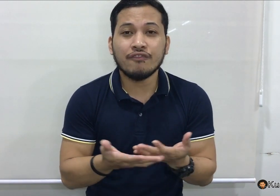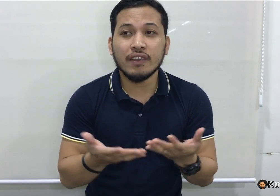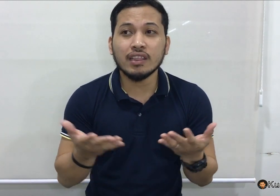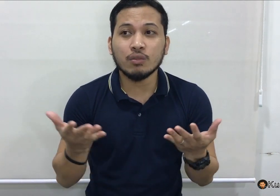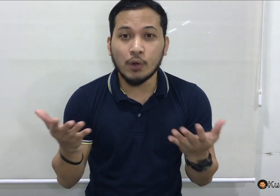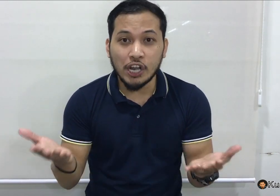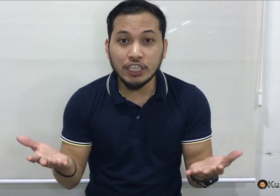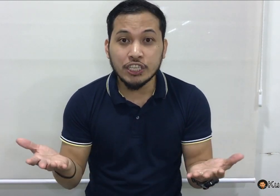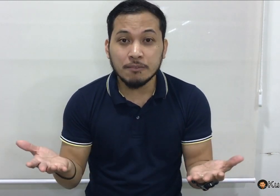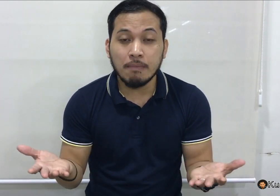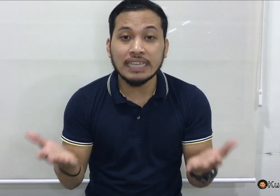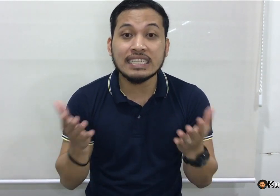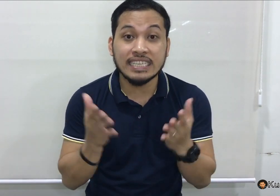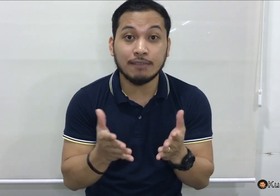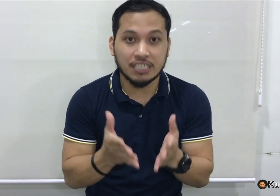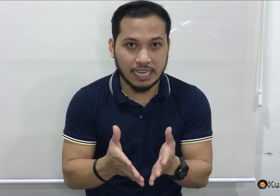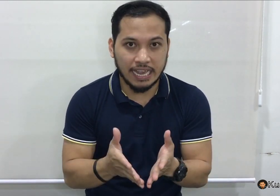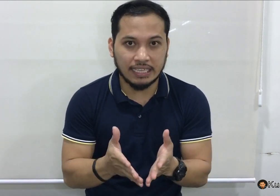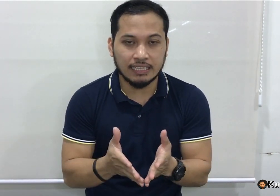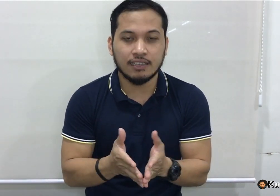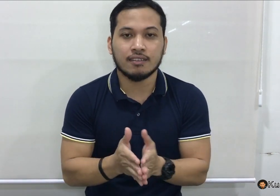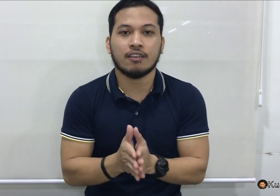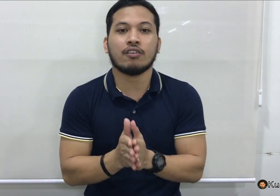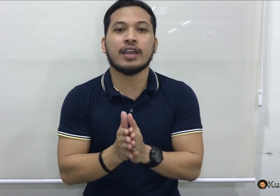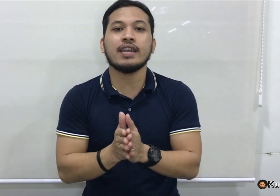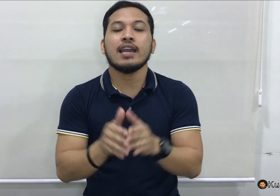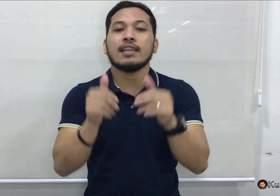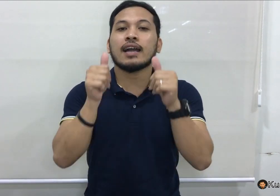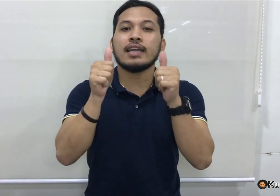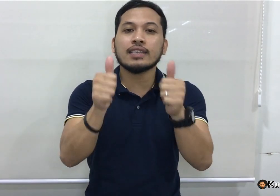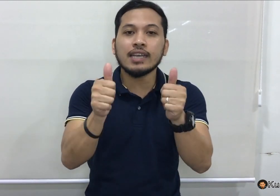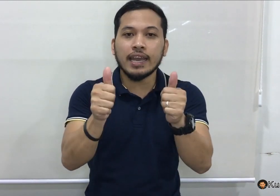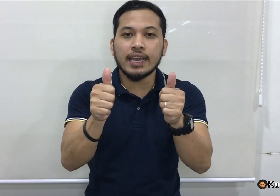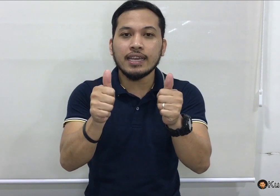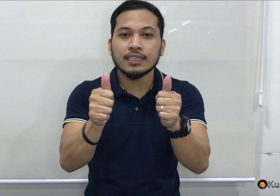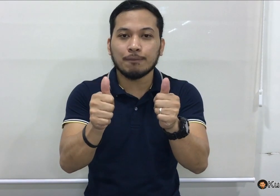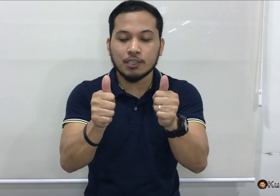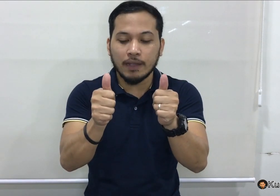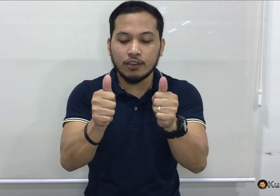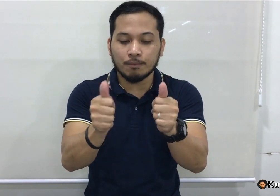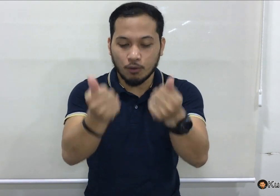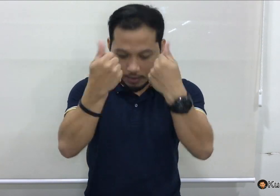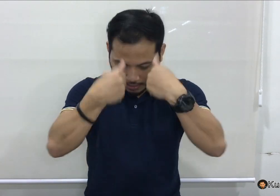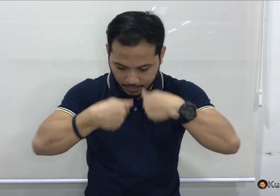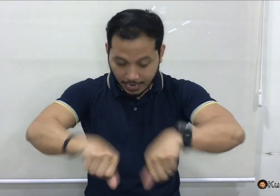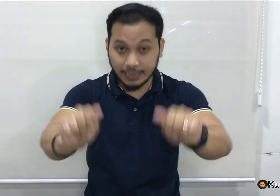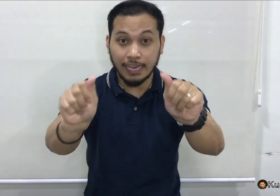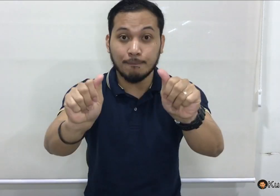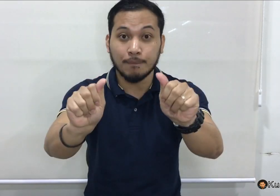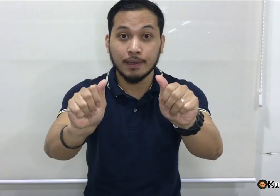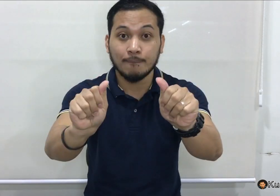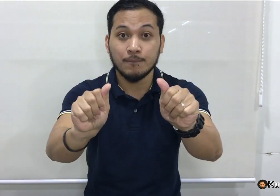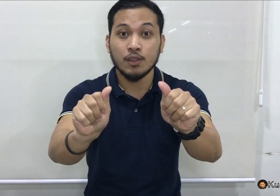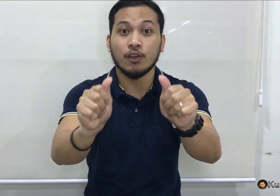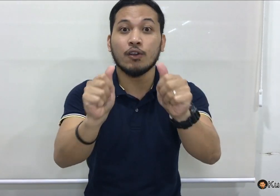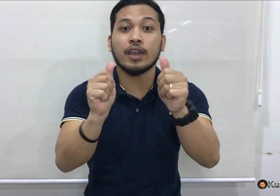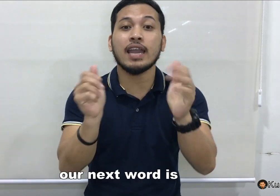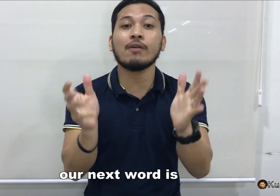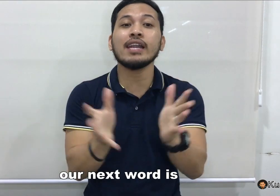different words, but same sign. So, okay. Naka letter A, tapos ba ganun po? Attempt. Okay, our